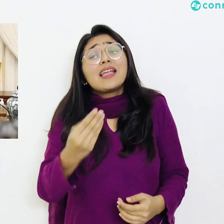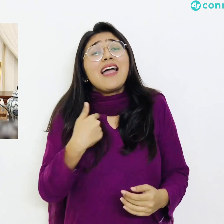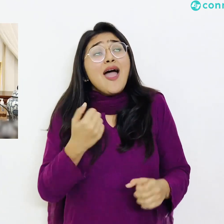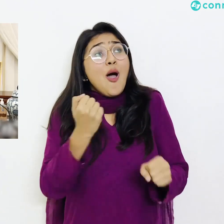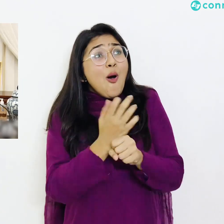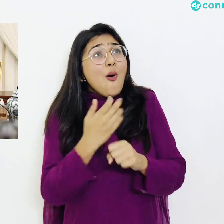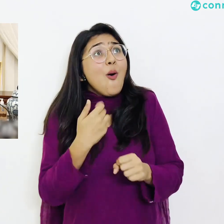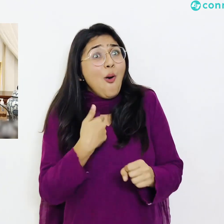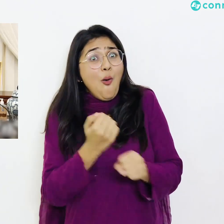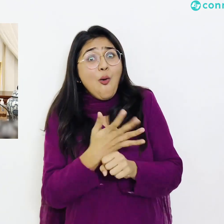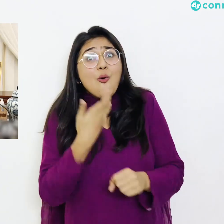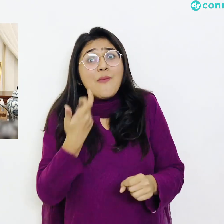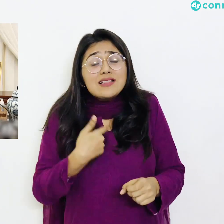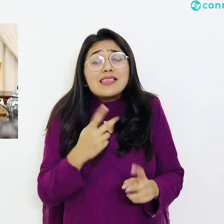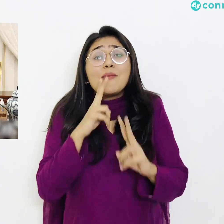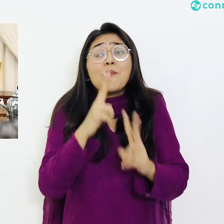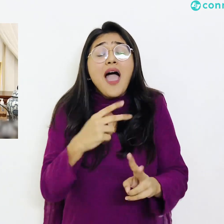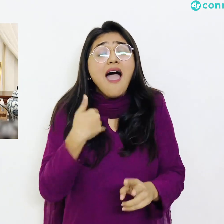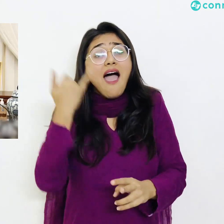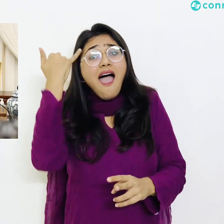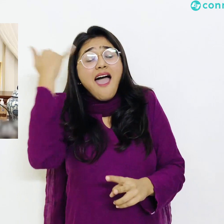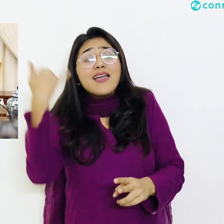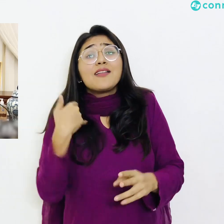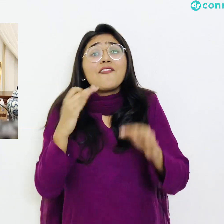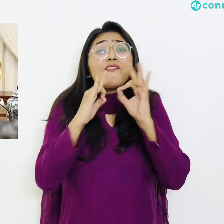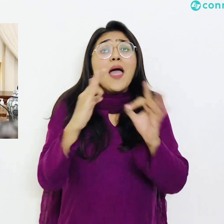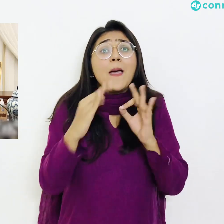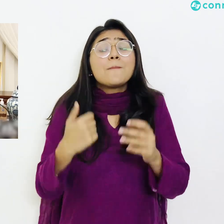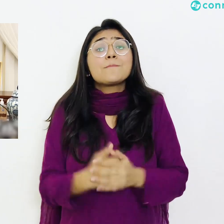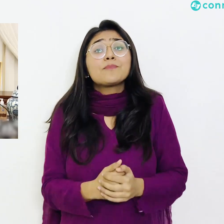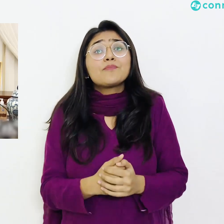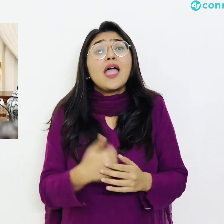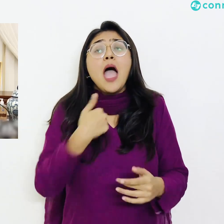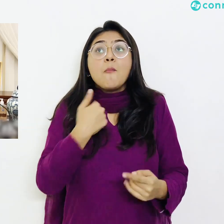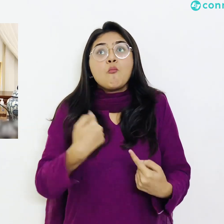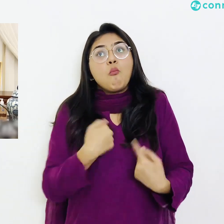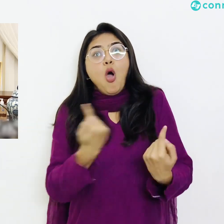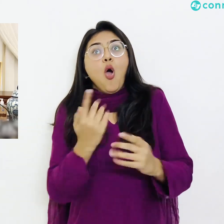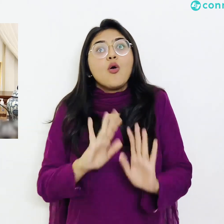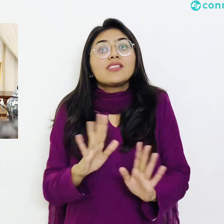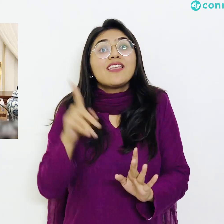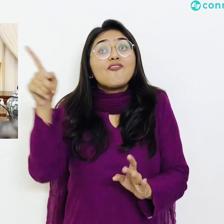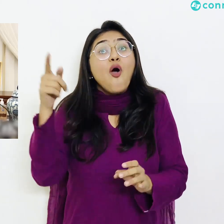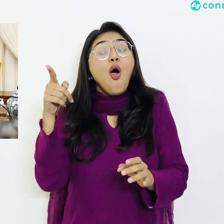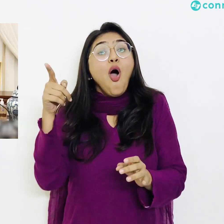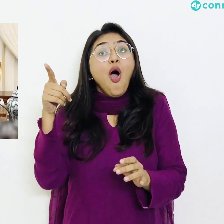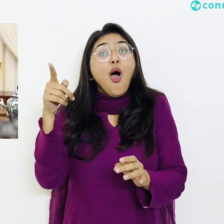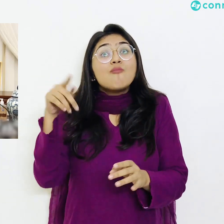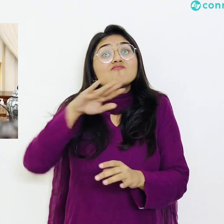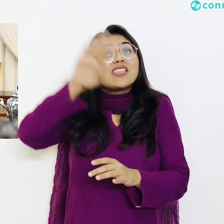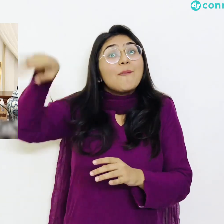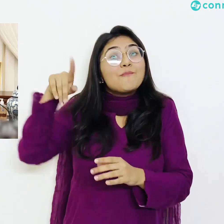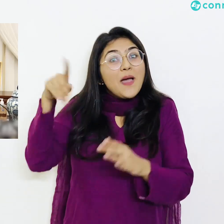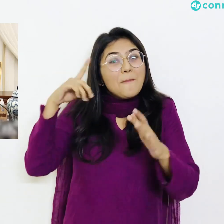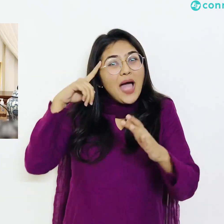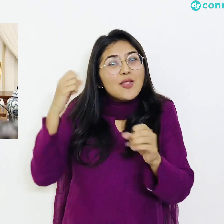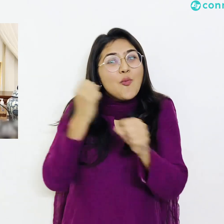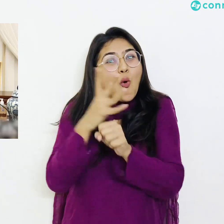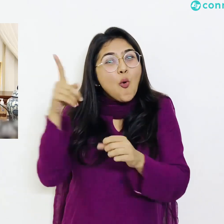یہ میں سب کو یقین دلانا چاہتا ہوں صدر پاکستان جنہوں نے یہ فیصلہ علماء کے ساتھ مل کے کیا تھا ان